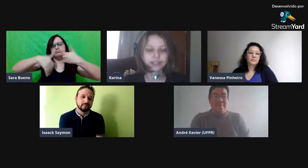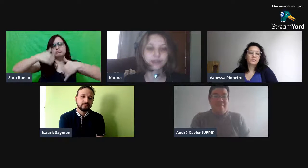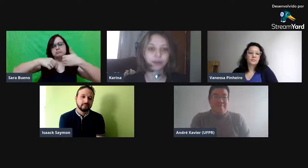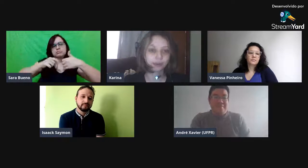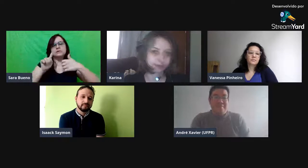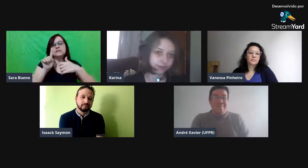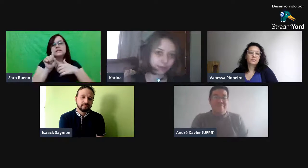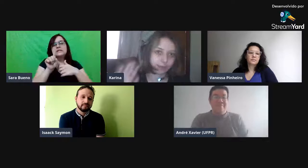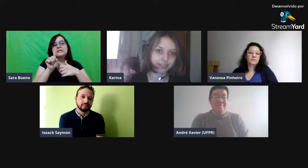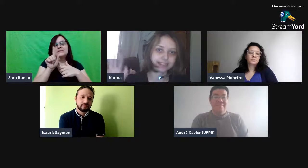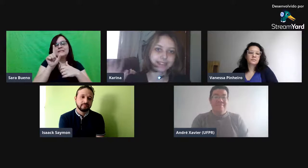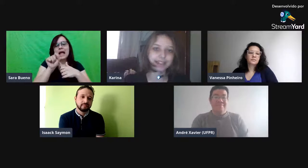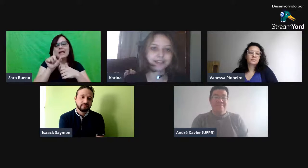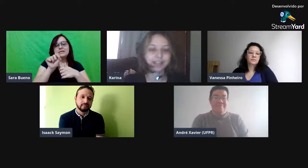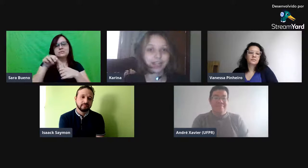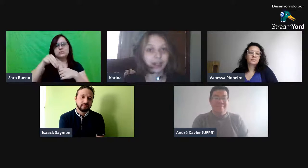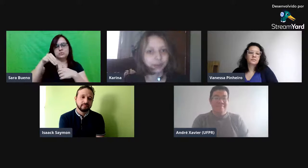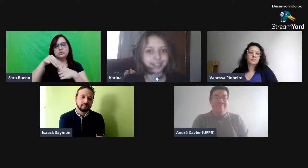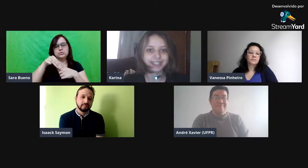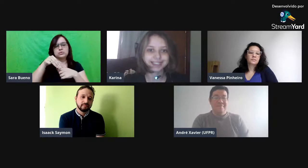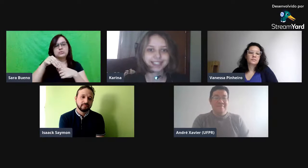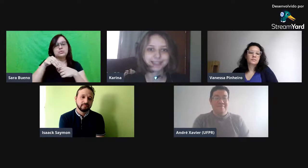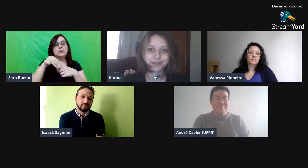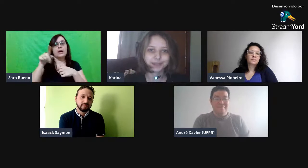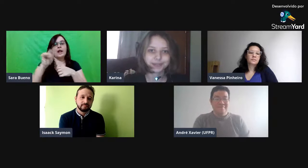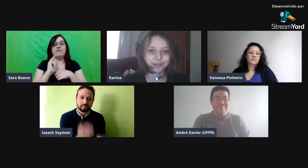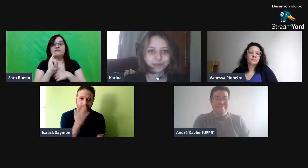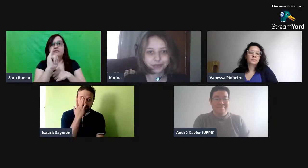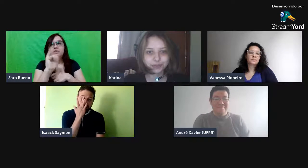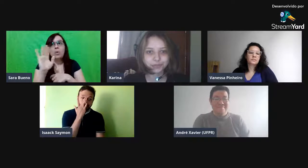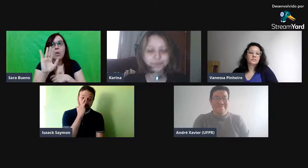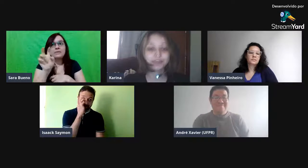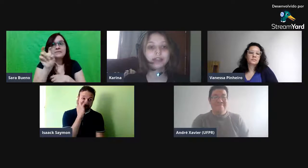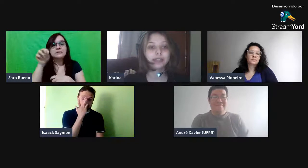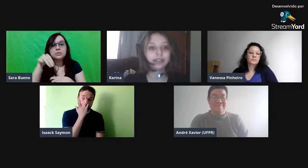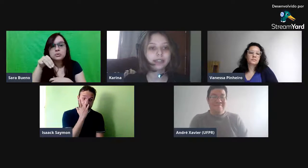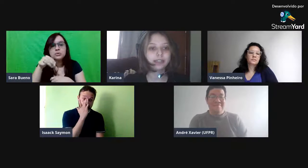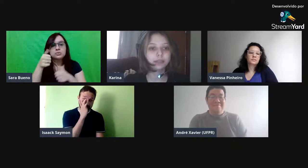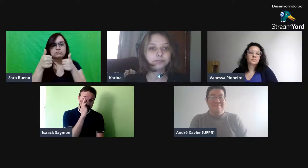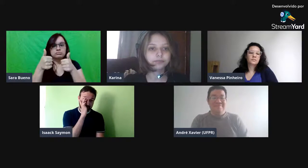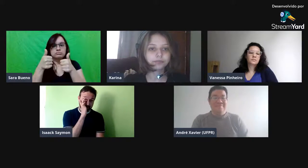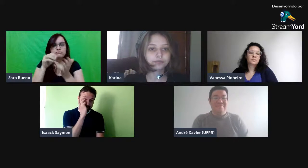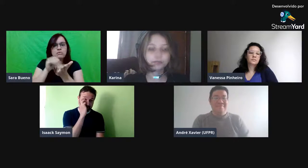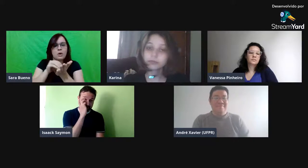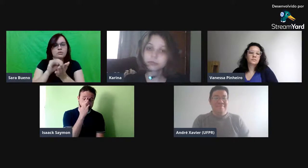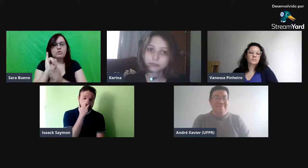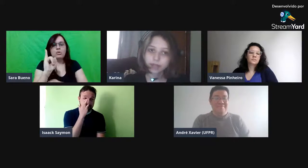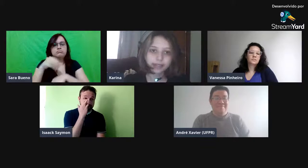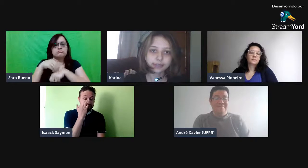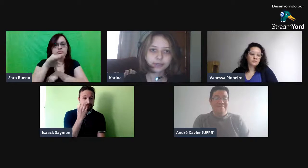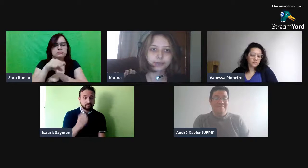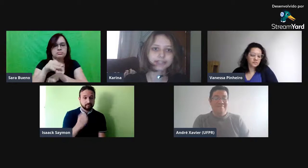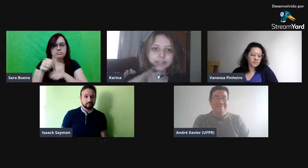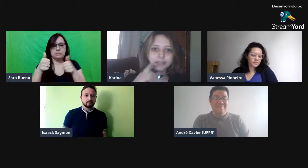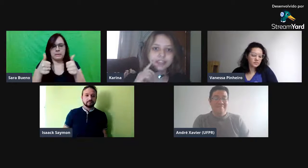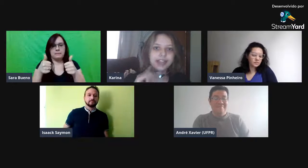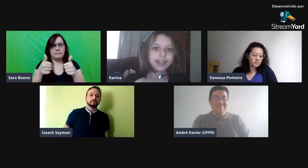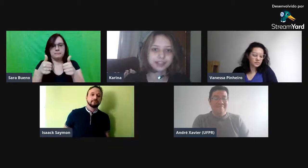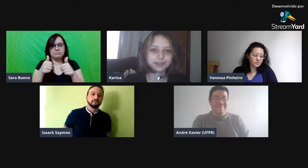eu vou aparecer e falar oi, licença, faltam cinco minutos. E é isso, basicamente é isso.